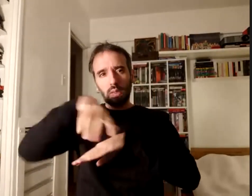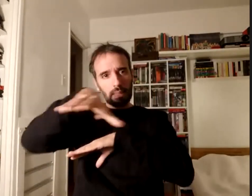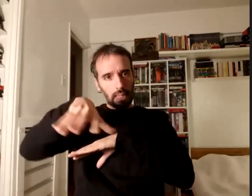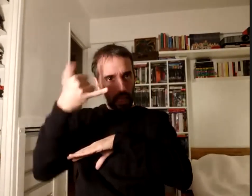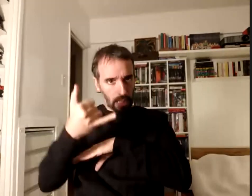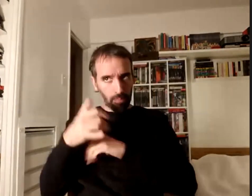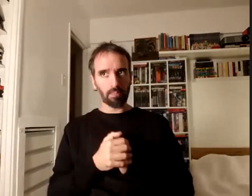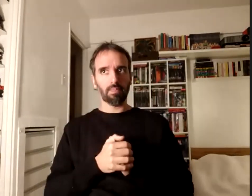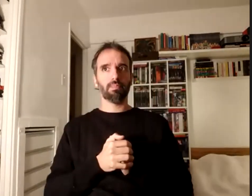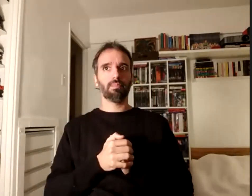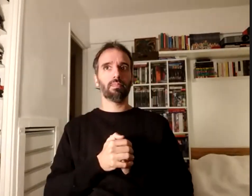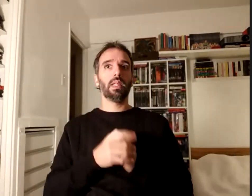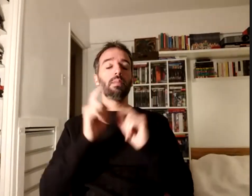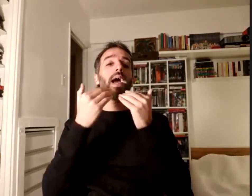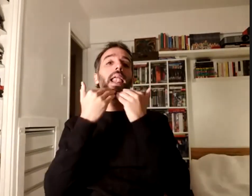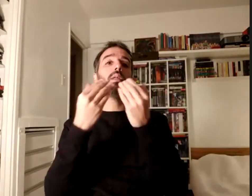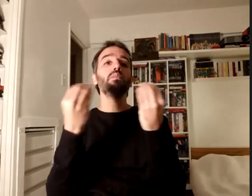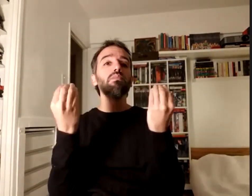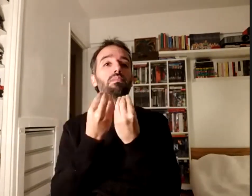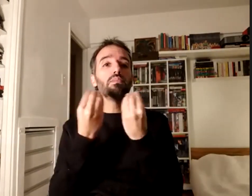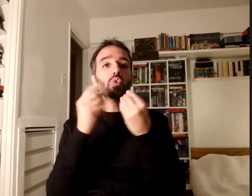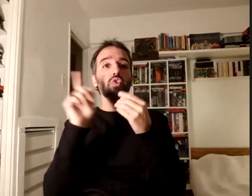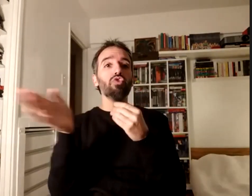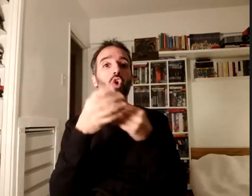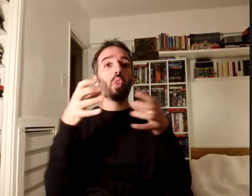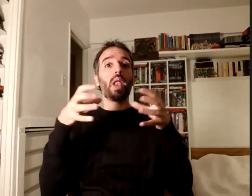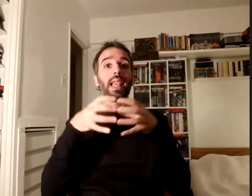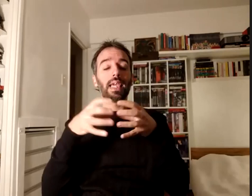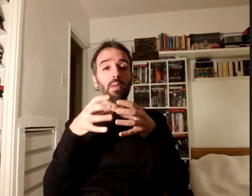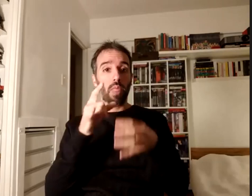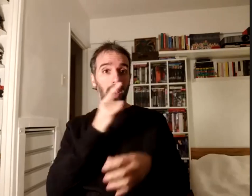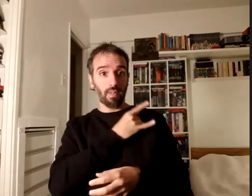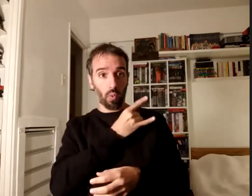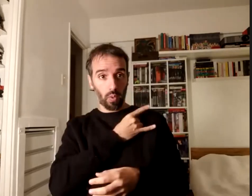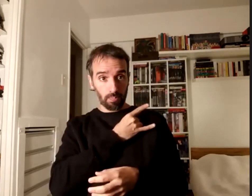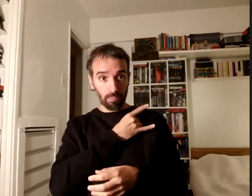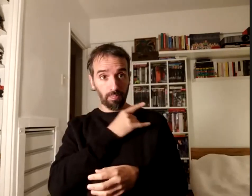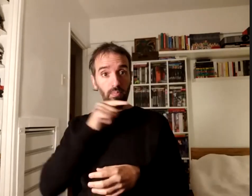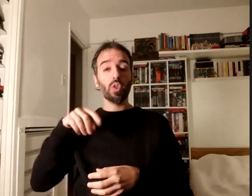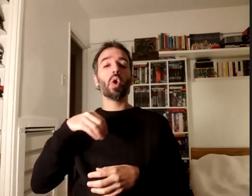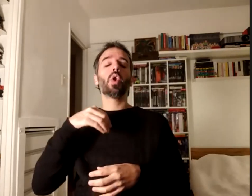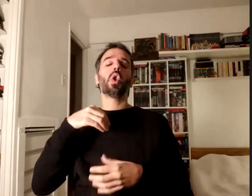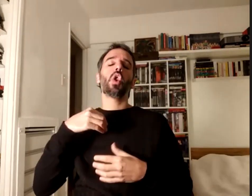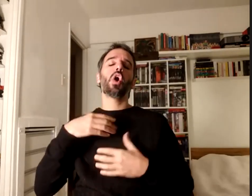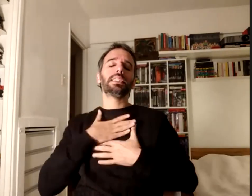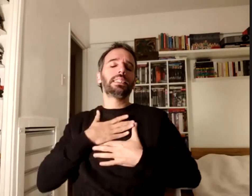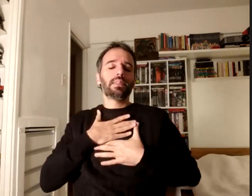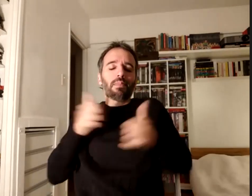agradecemos enormemente a todo el equipo de la Facultad nos sentimos muy acompañados en este evento y nos alegra mucho contar